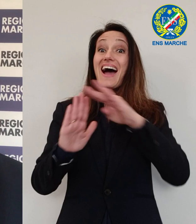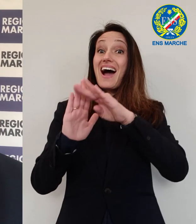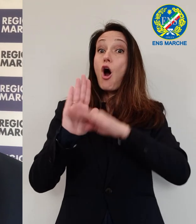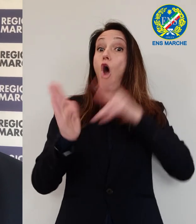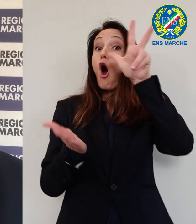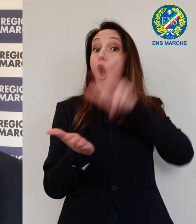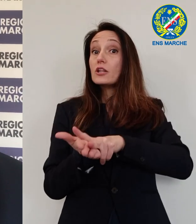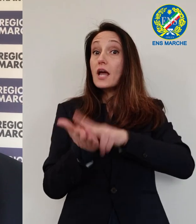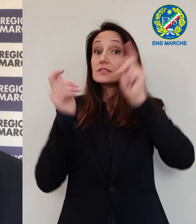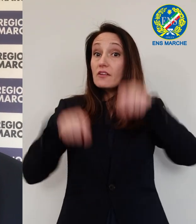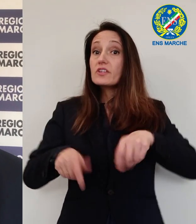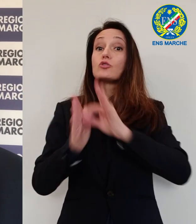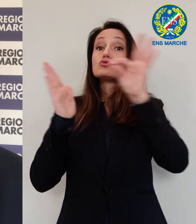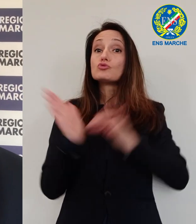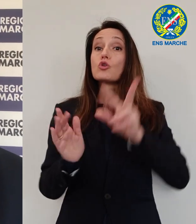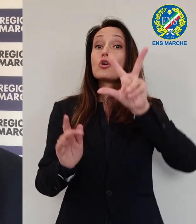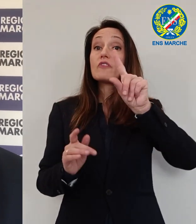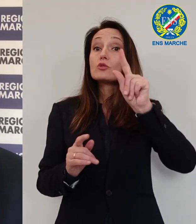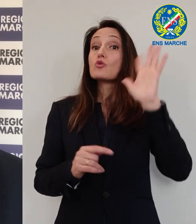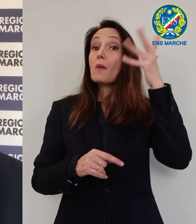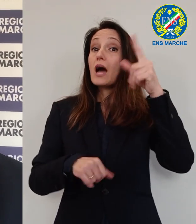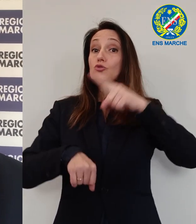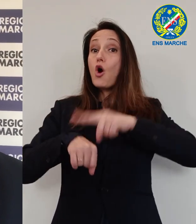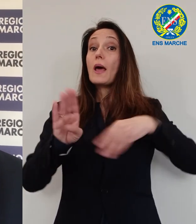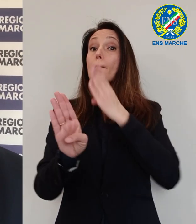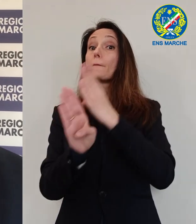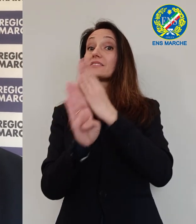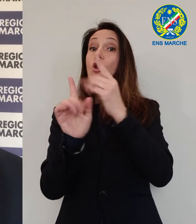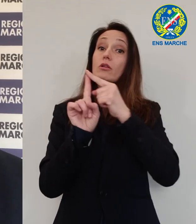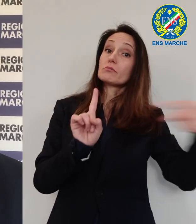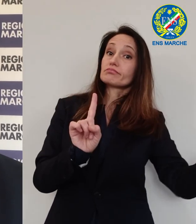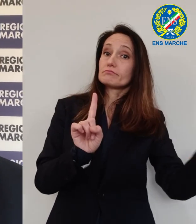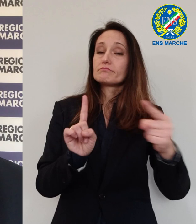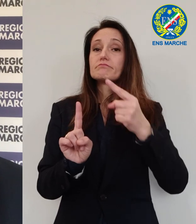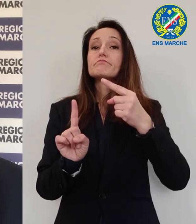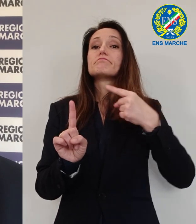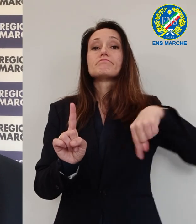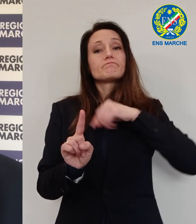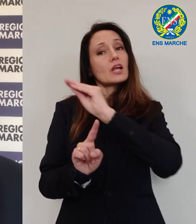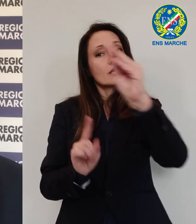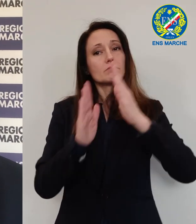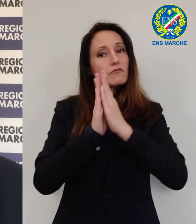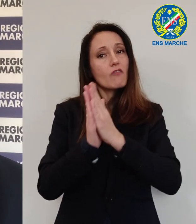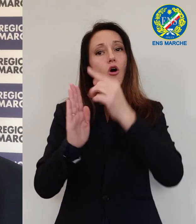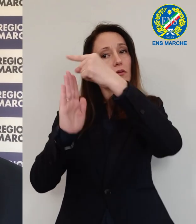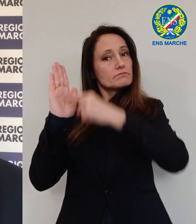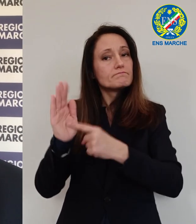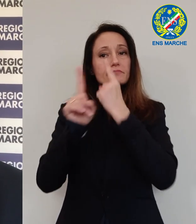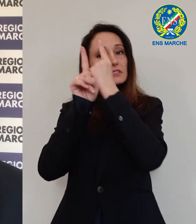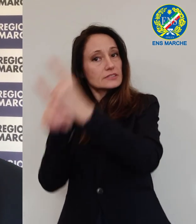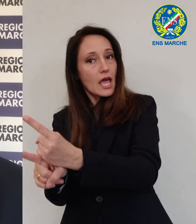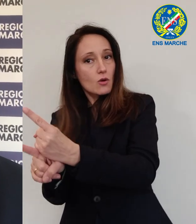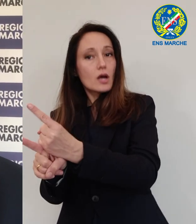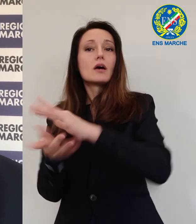00 del 21 di marzo. Chiediamo a tutti quanti di rispettarla perché rispettando l'ordinanza diamo il miglior aiuto alle strutture